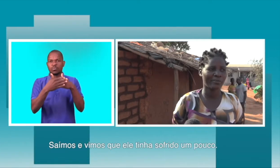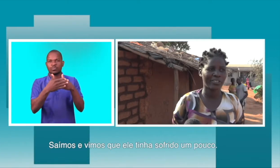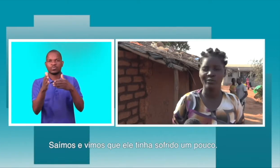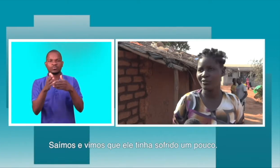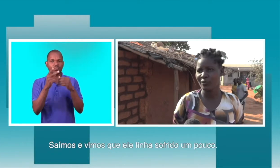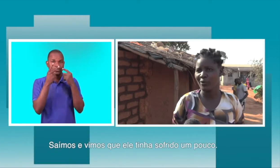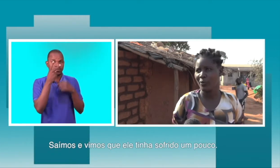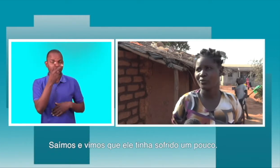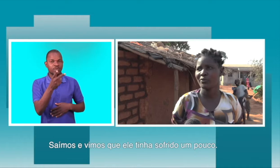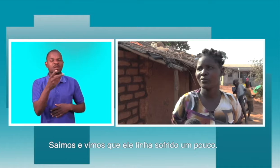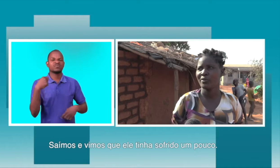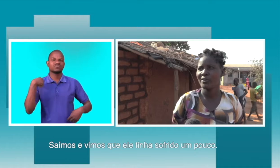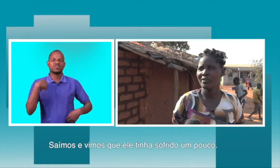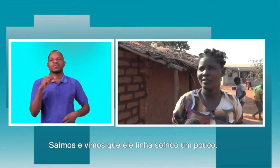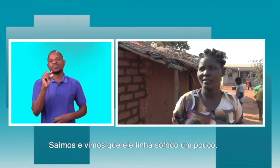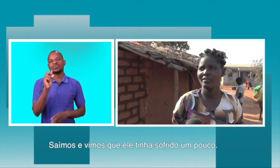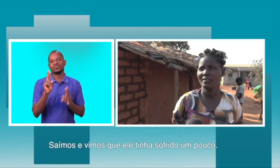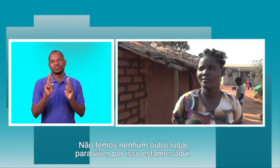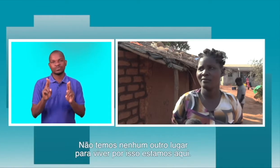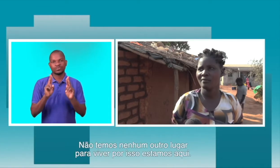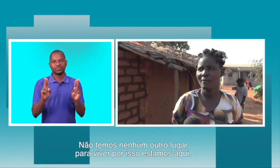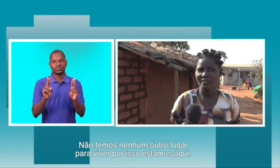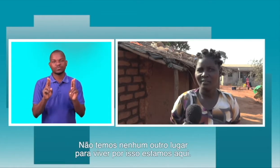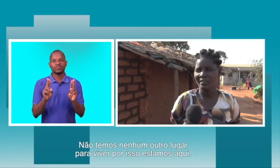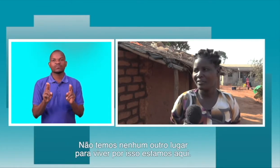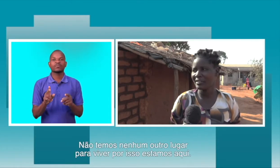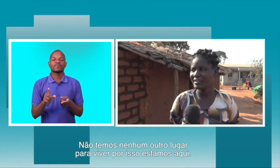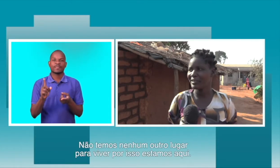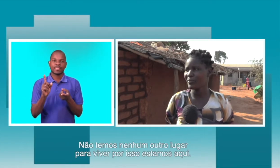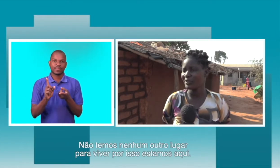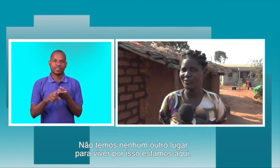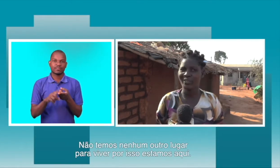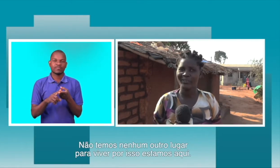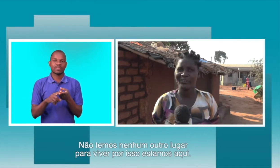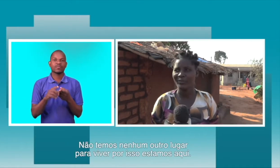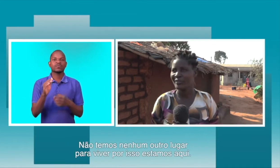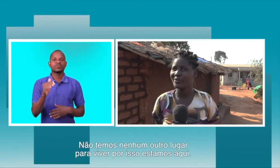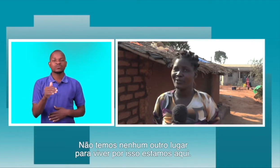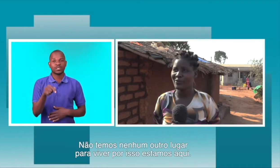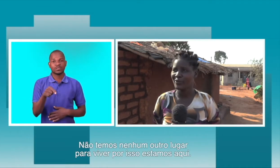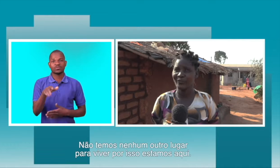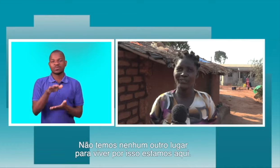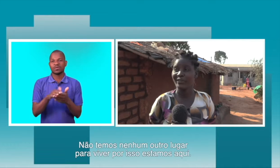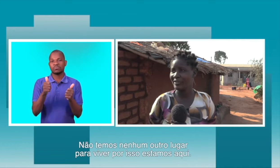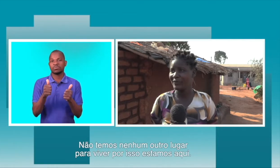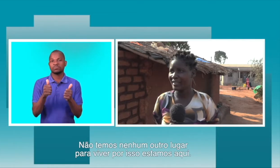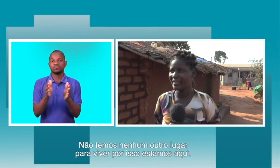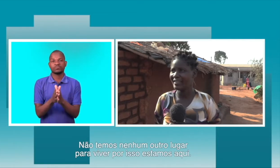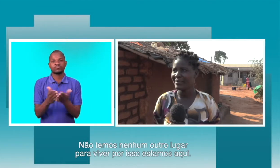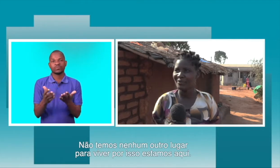imagina, sofreu um pouco só. Sofreu um pouco. Ah, sim. Sim, esse aqui não é um bom sítio, só que nós não temos outro sítio de viver, né? Porque